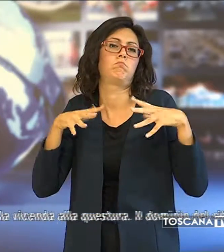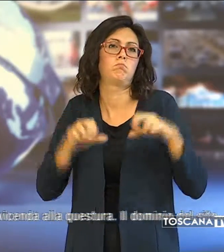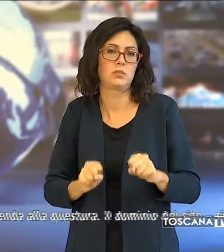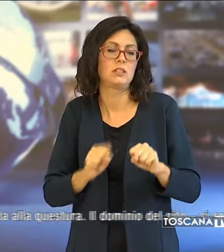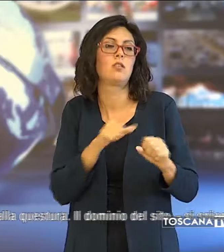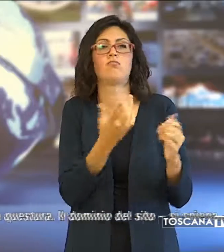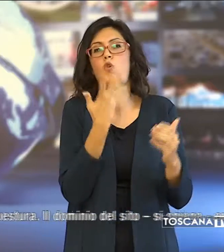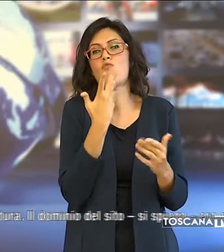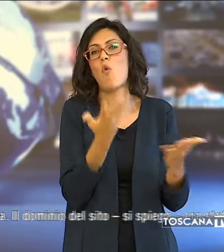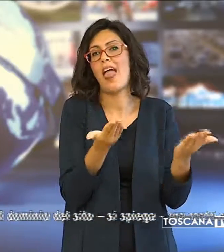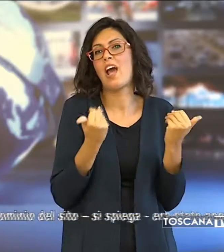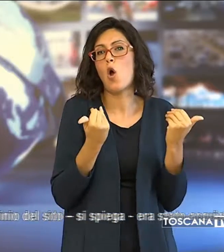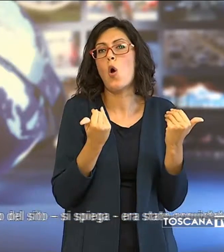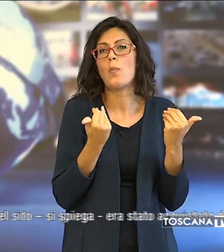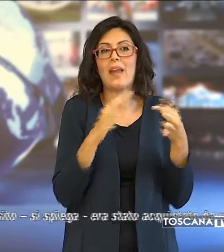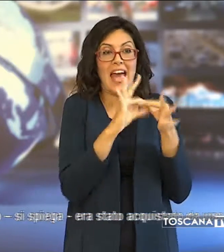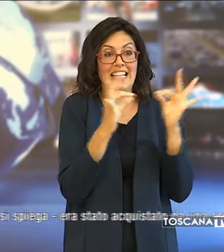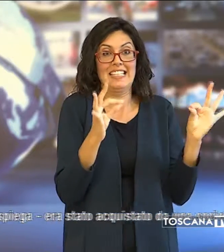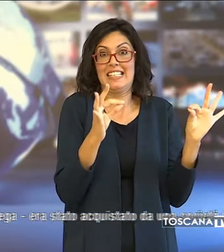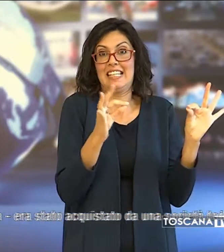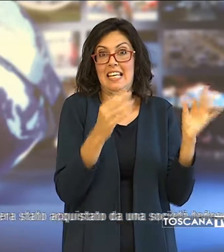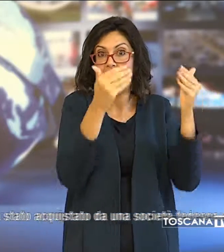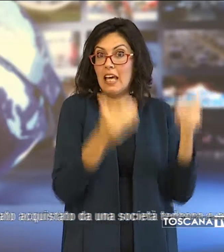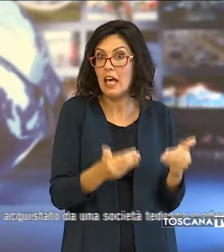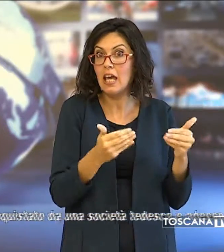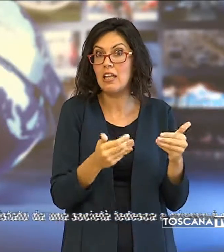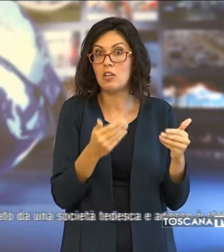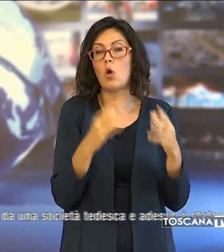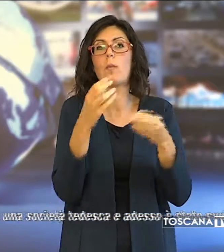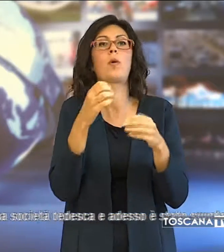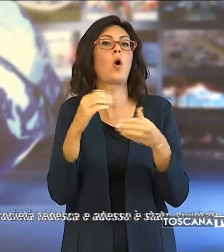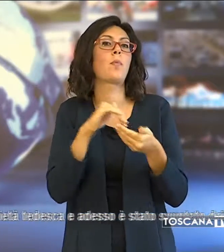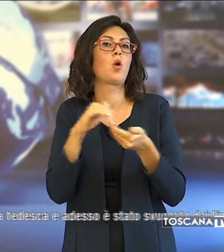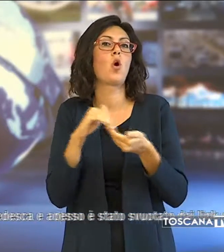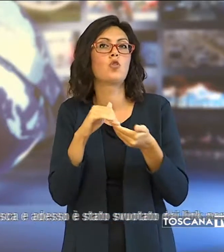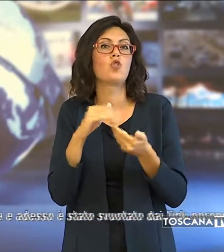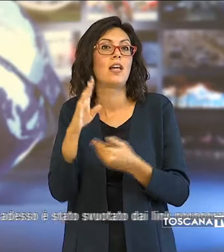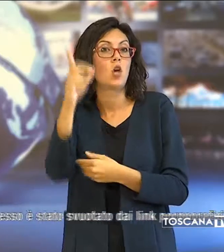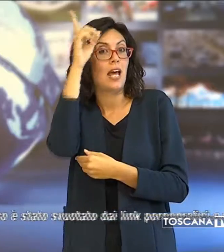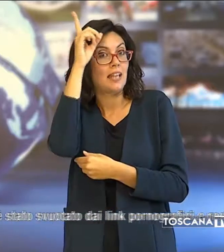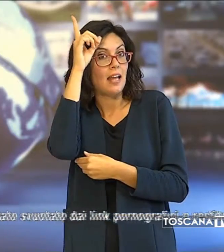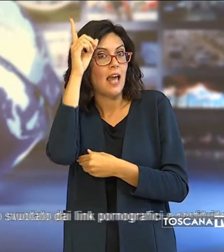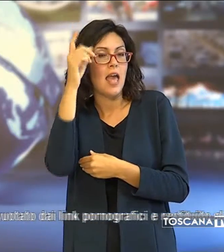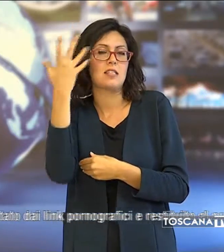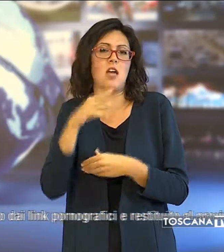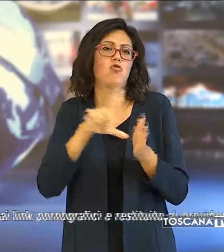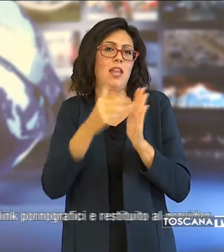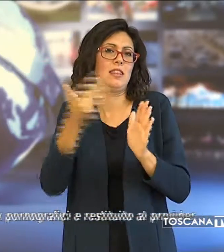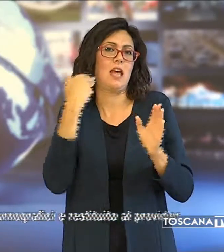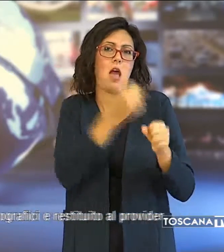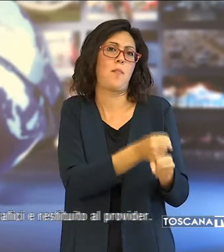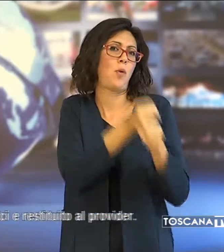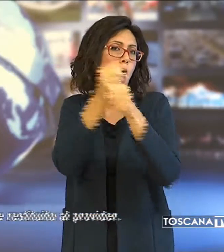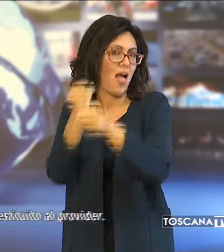sito dalla società tedesca cui venne affidata a suo tempo la realizzazione e la gestione del